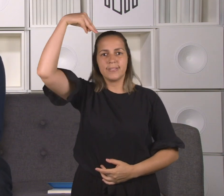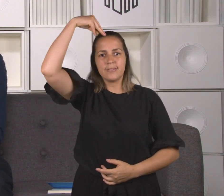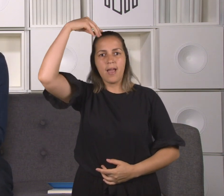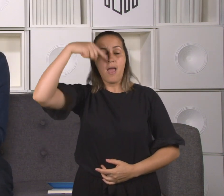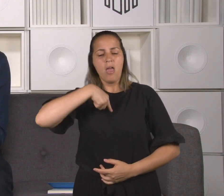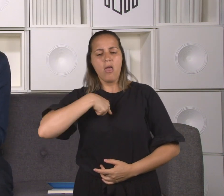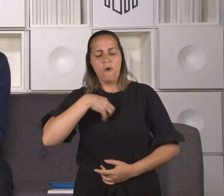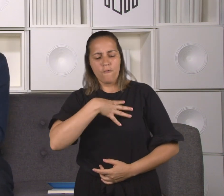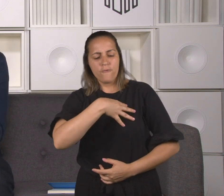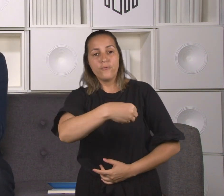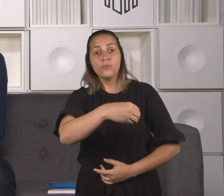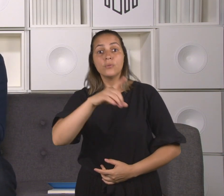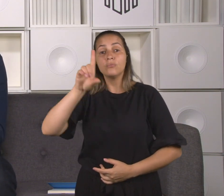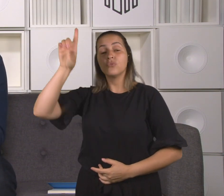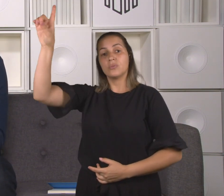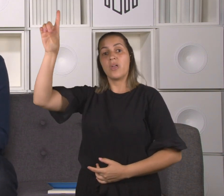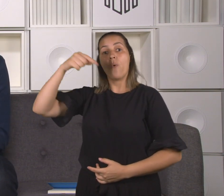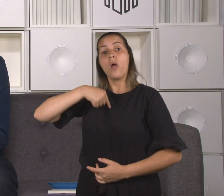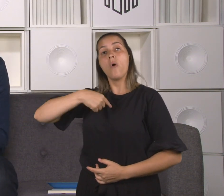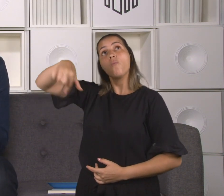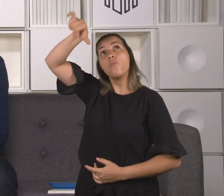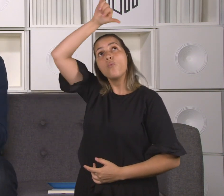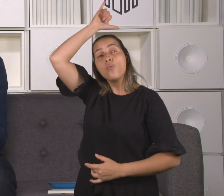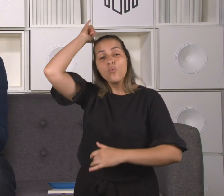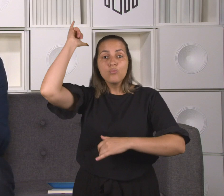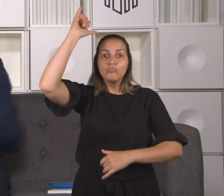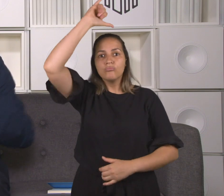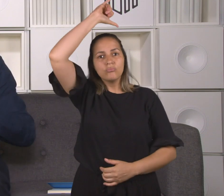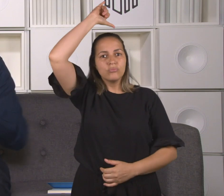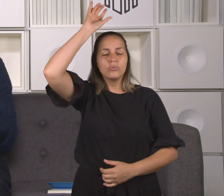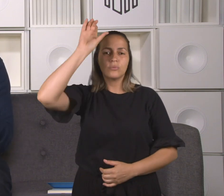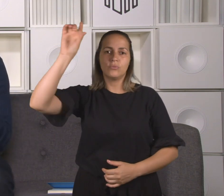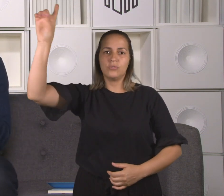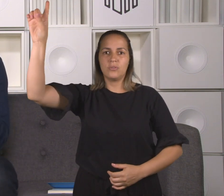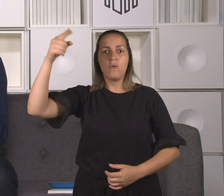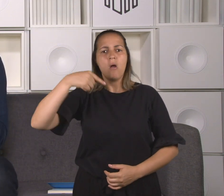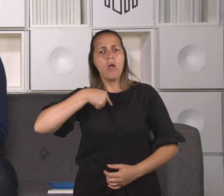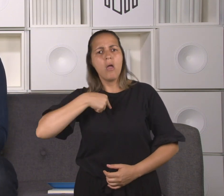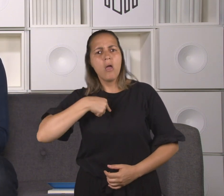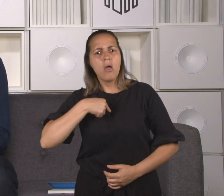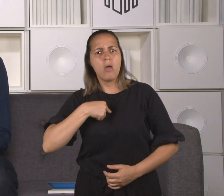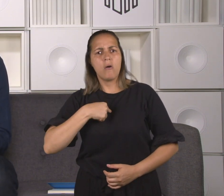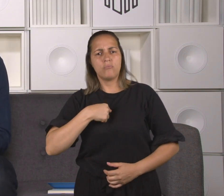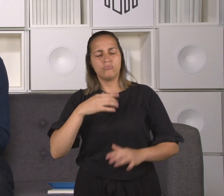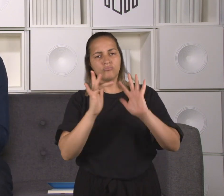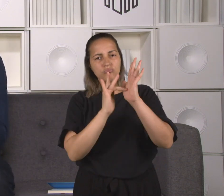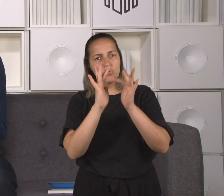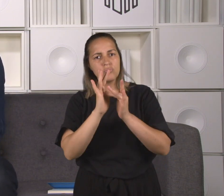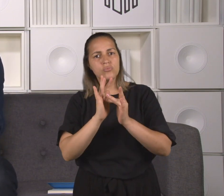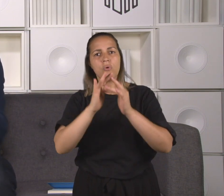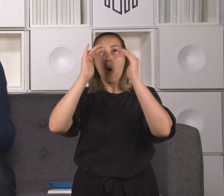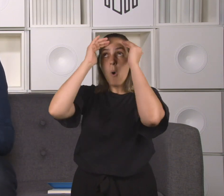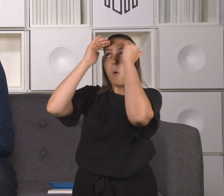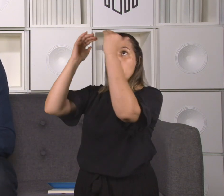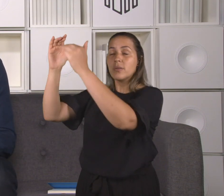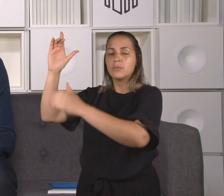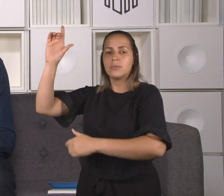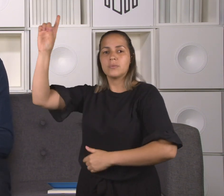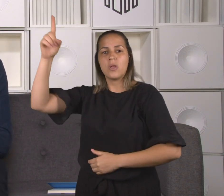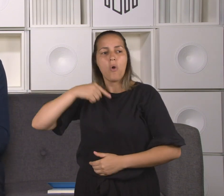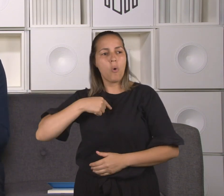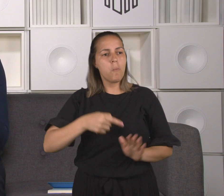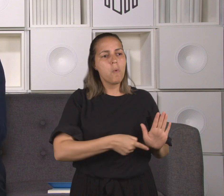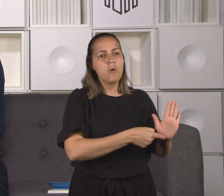prometido a Israel, eu sou o ungido de Deus, eu sou aquele que foi prometido por Deus para trazer luz para as